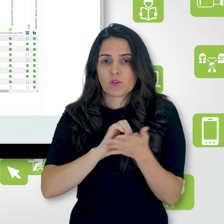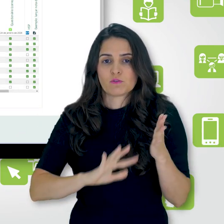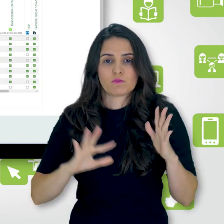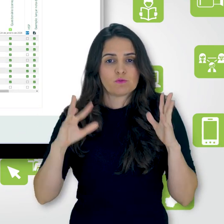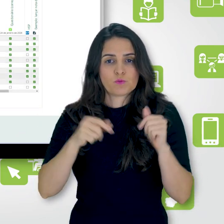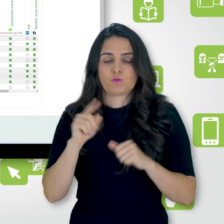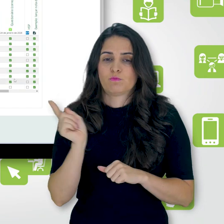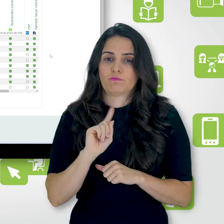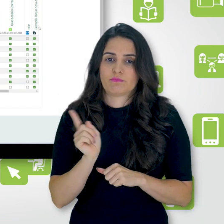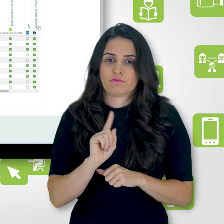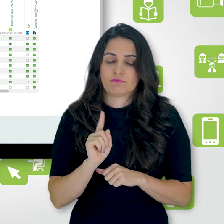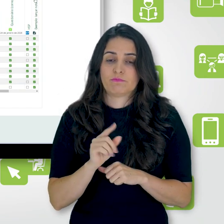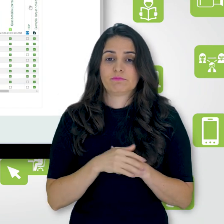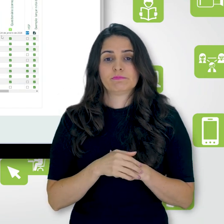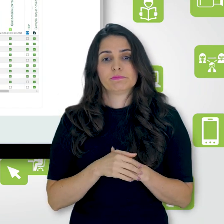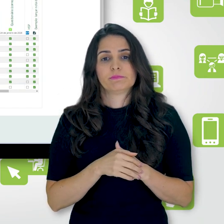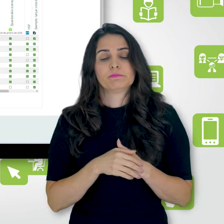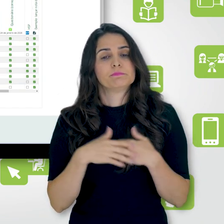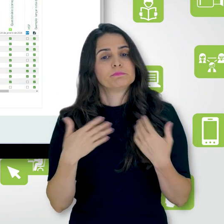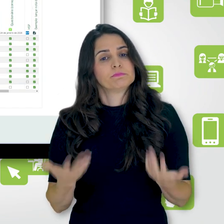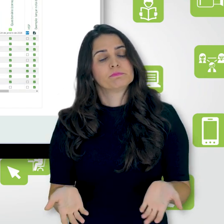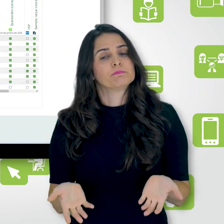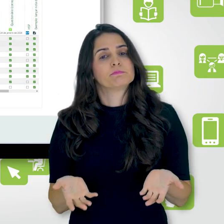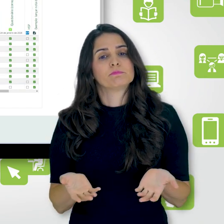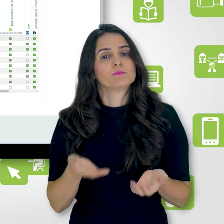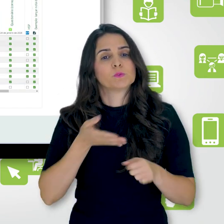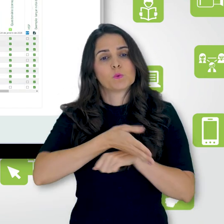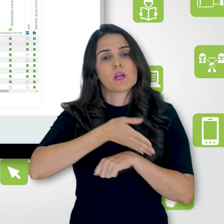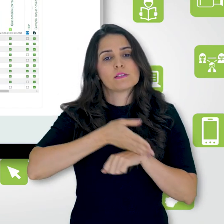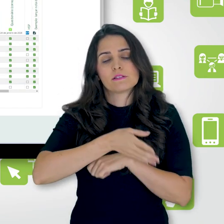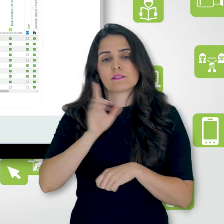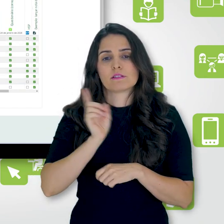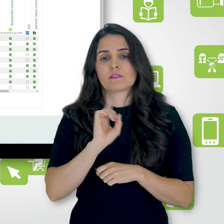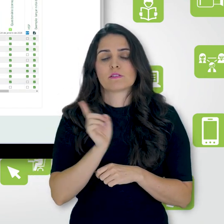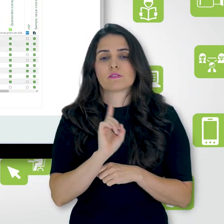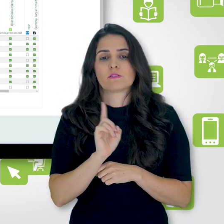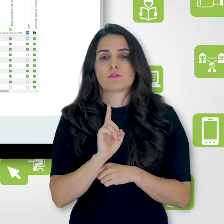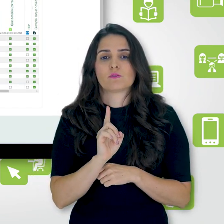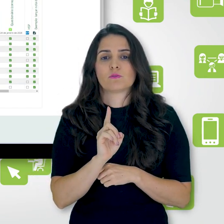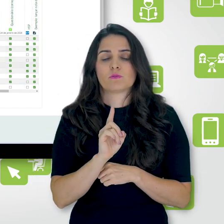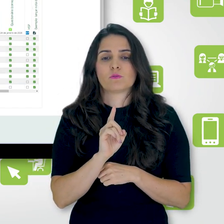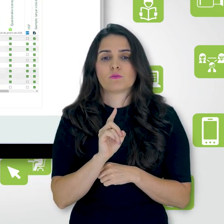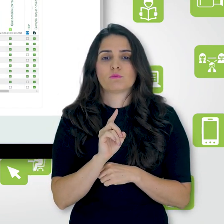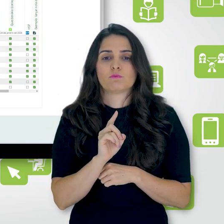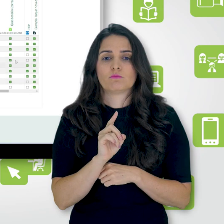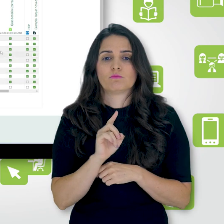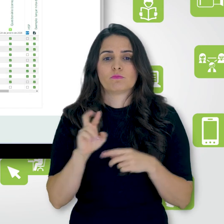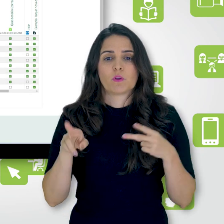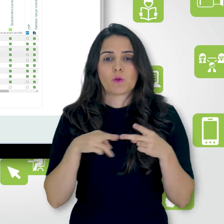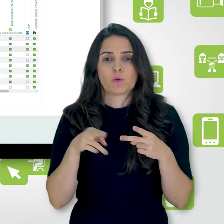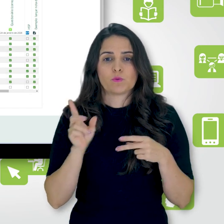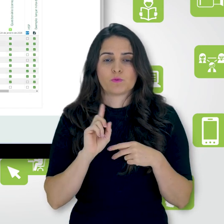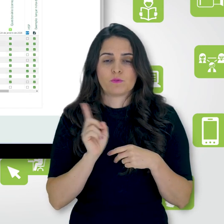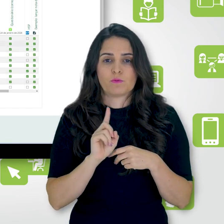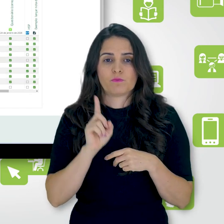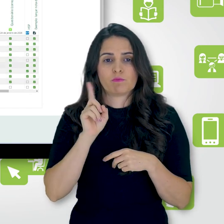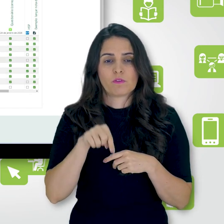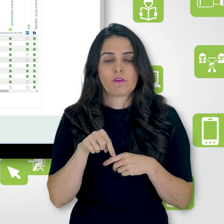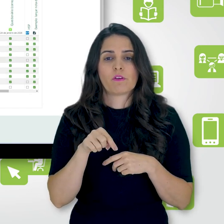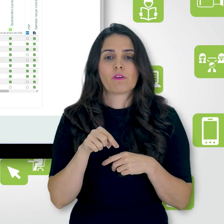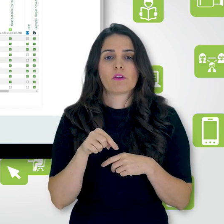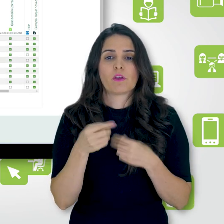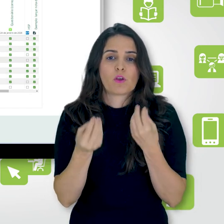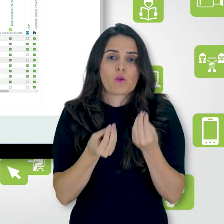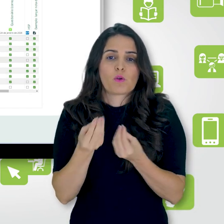todas as atividades. E aqui, eles não acessaram os recursos. Então, isso é um